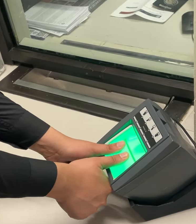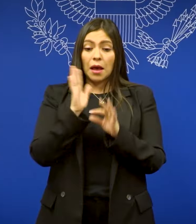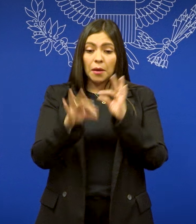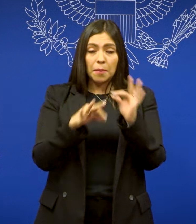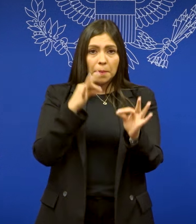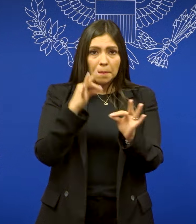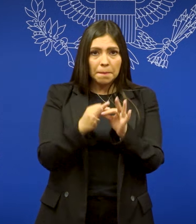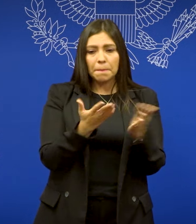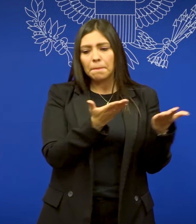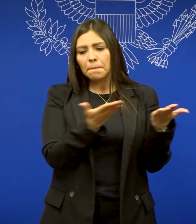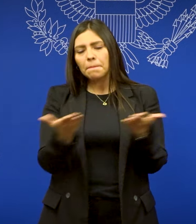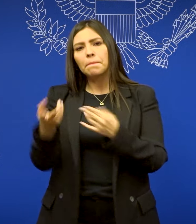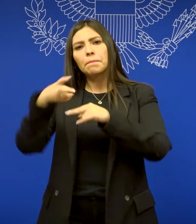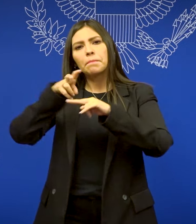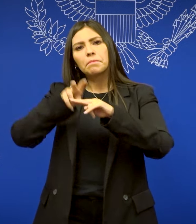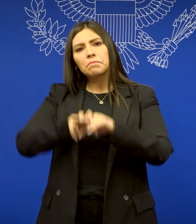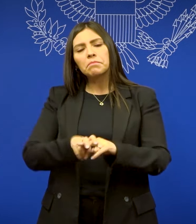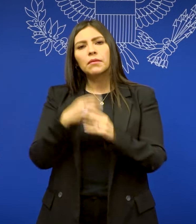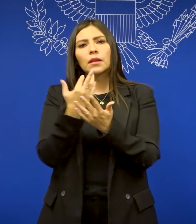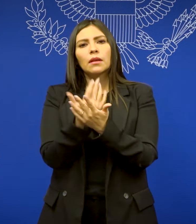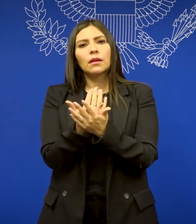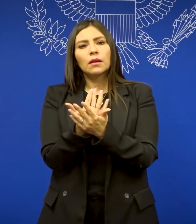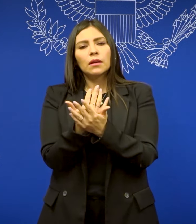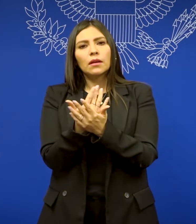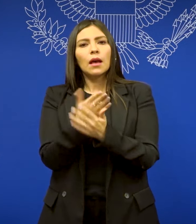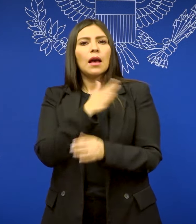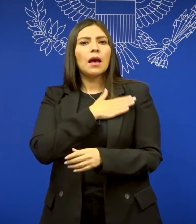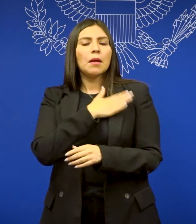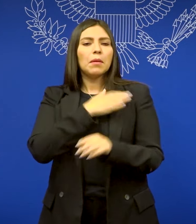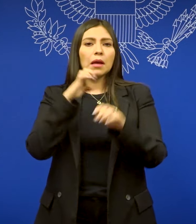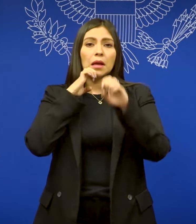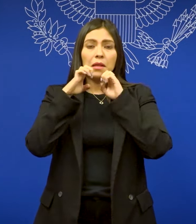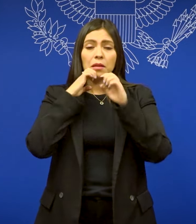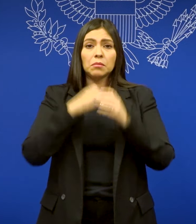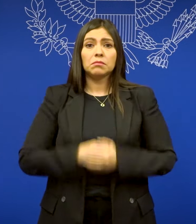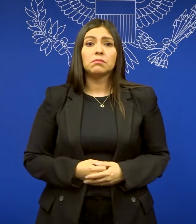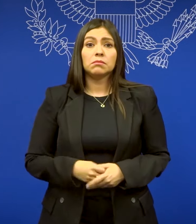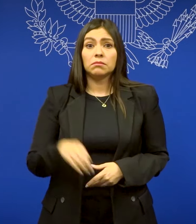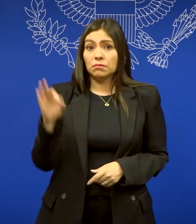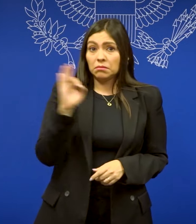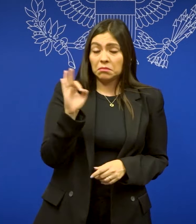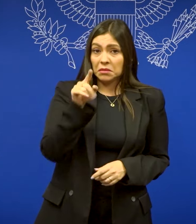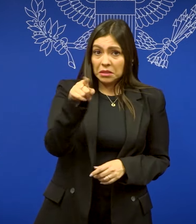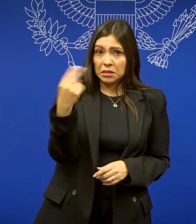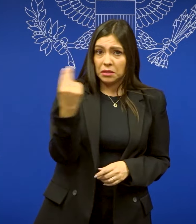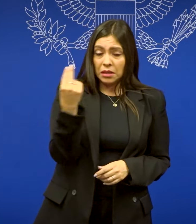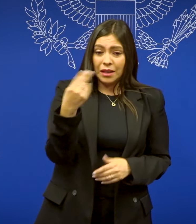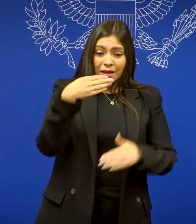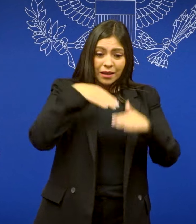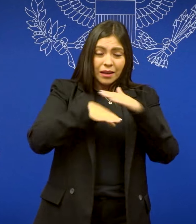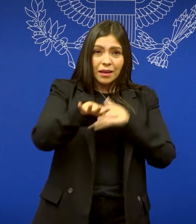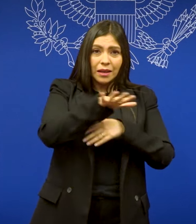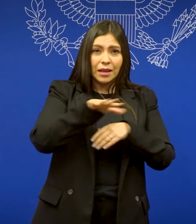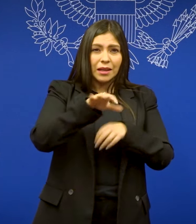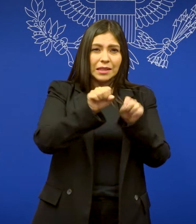Después de eso, tomarás asiento y esperarás tu entrevista consular. Si lo requieres, tenemos baños